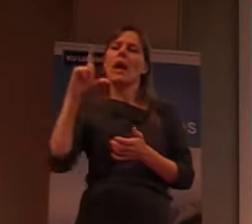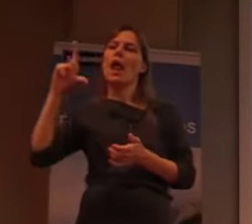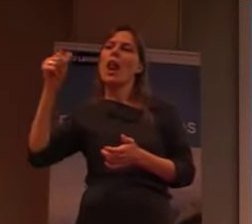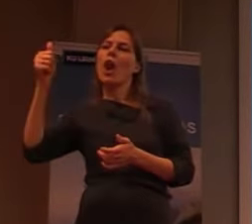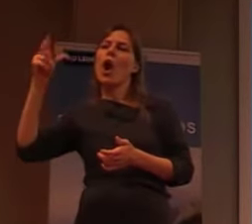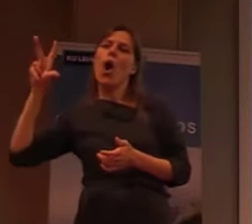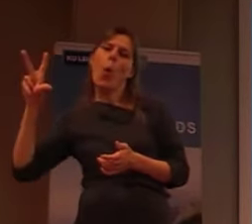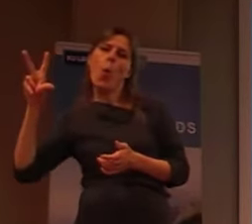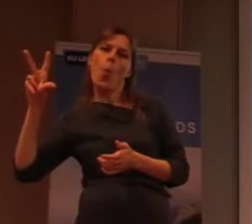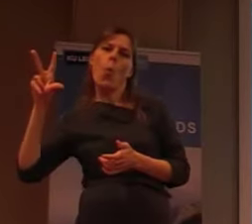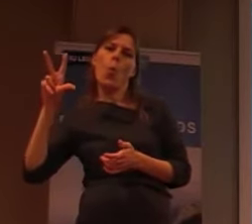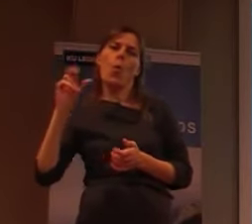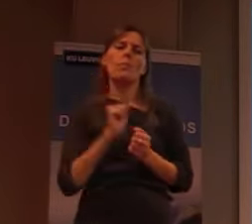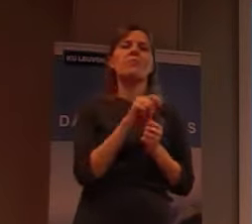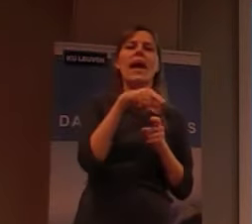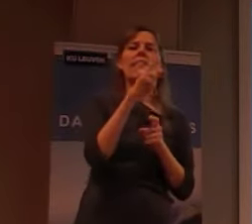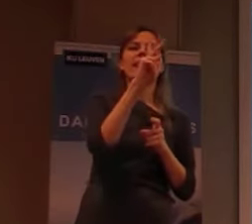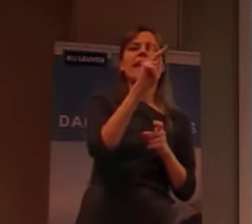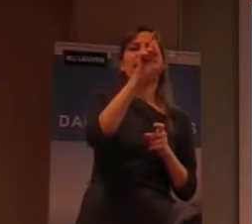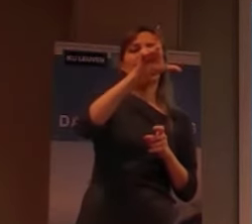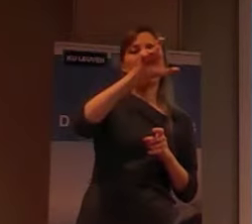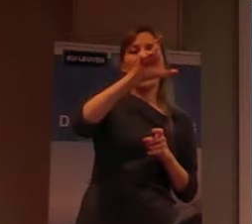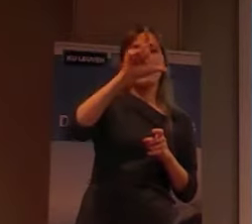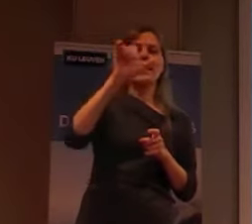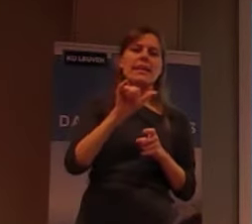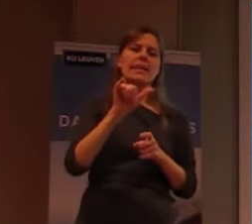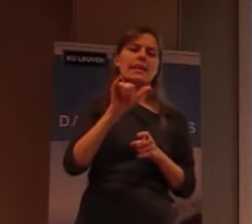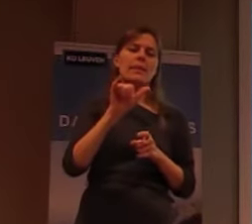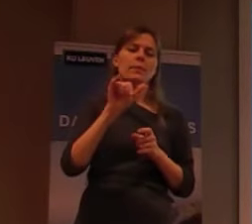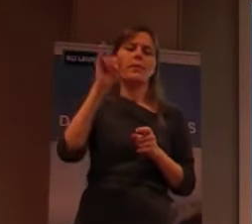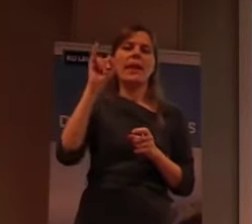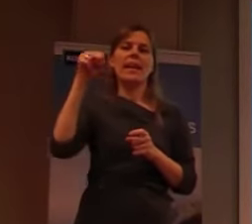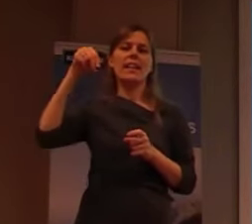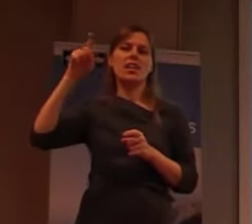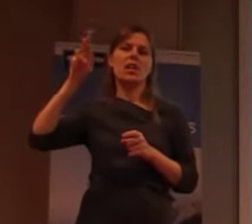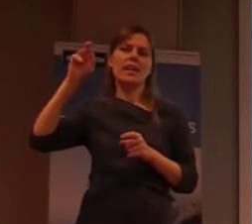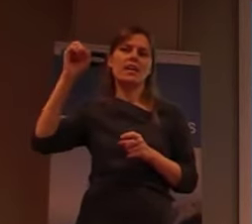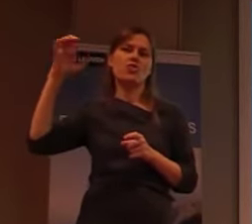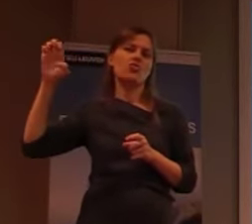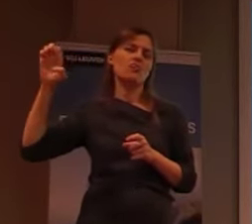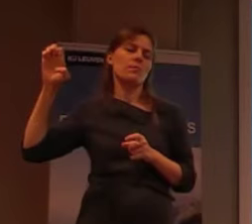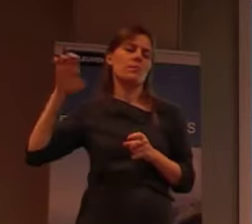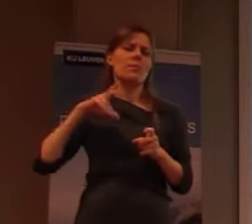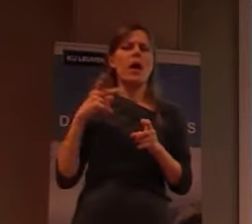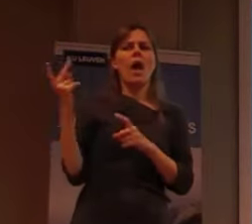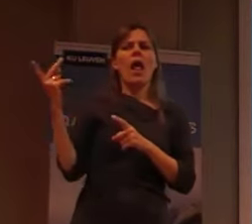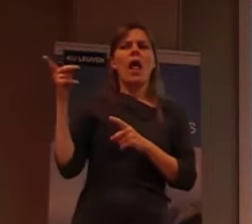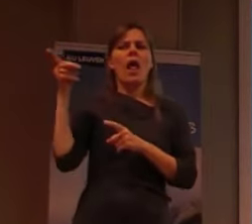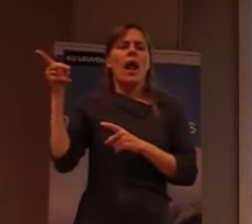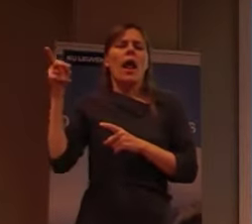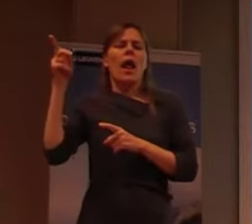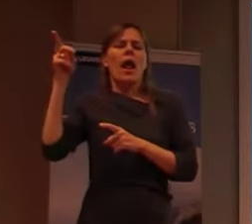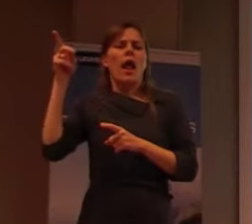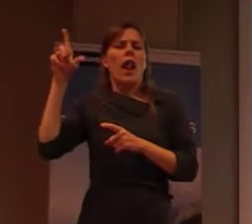English, die eigenlijk, zeggen, Anway Law, heeft eigenlijk, boek geschreven, over Paterdamianen, waaruit blijkt, dat Paterdamianen, zich